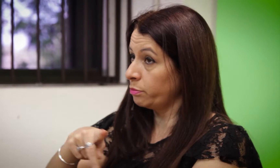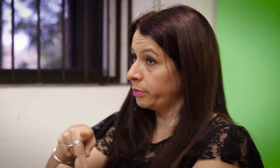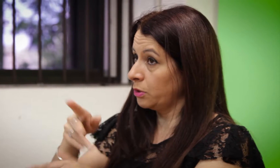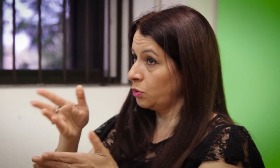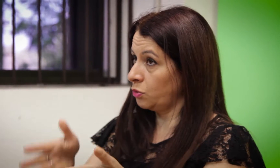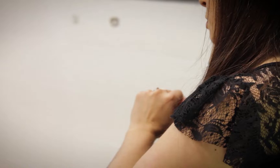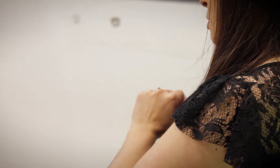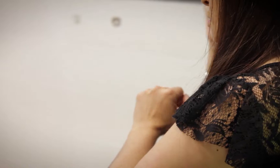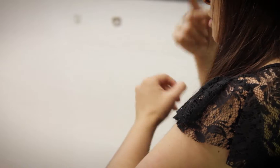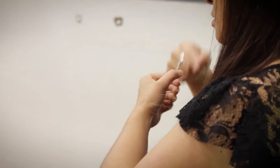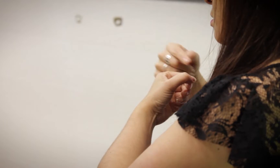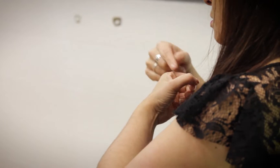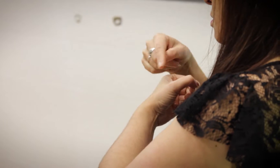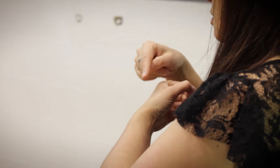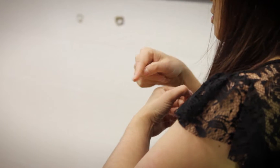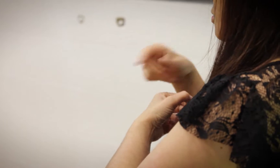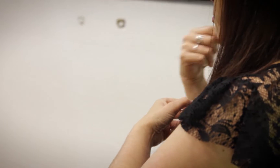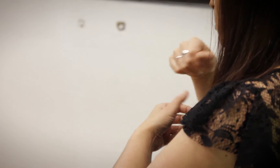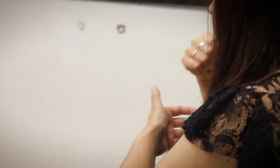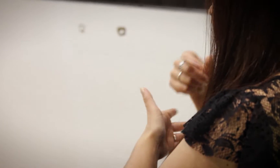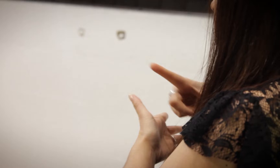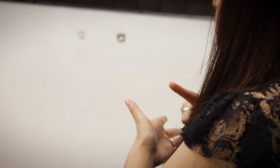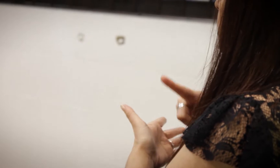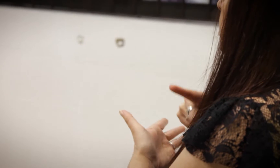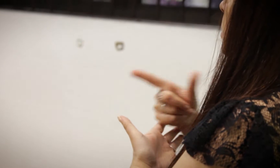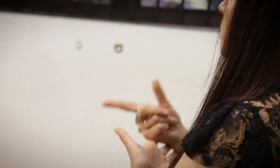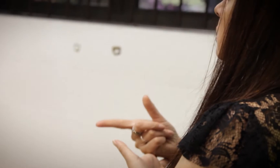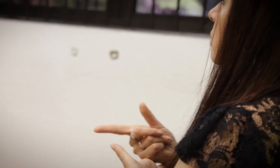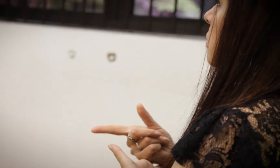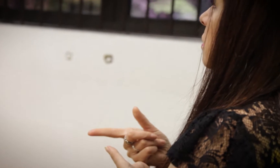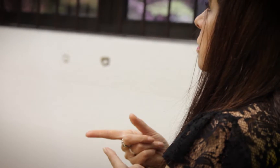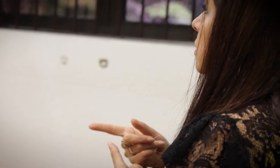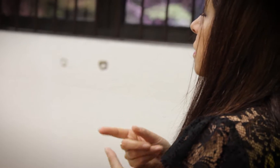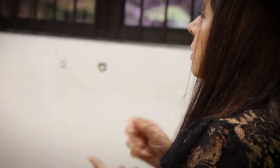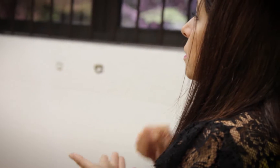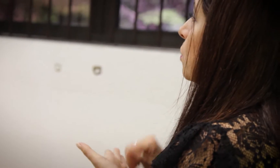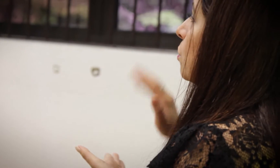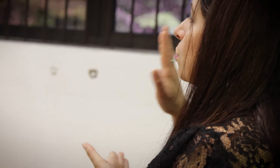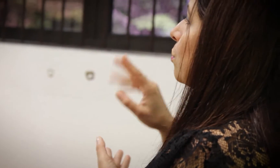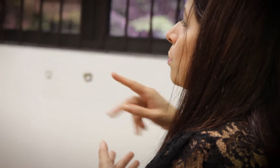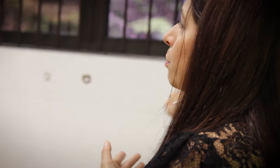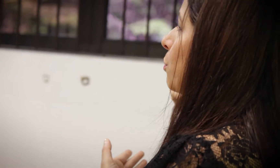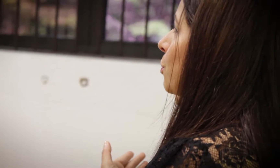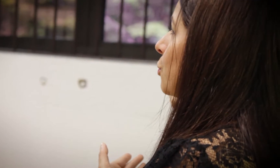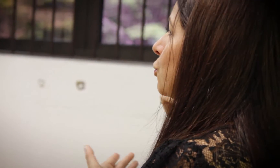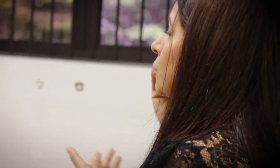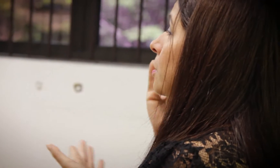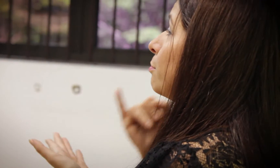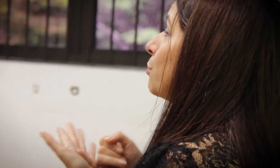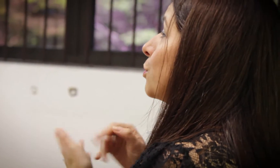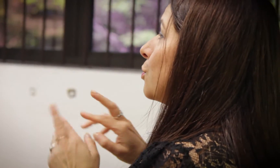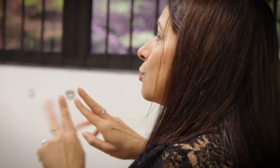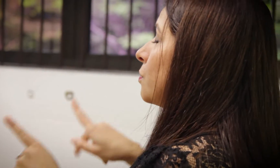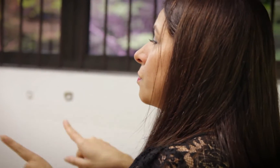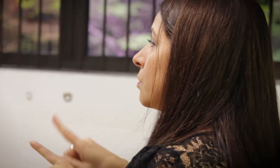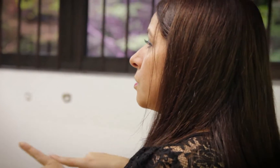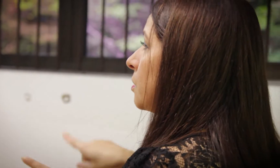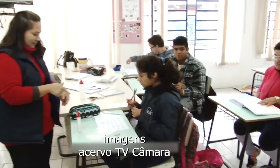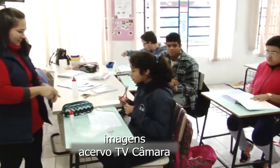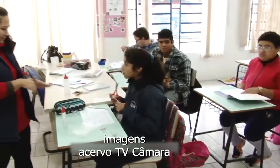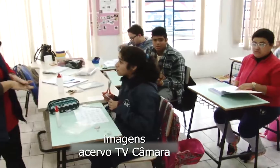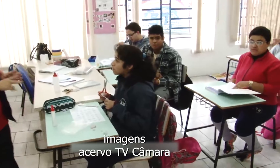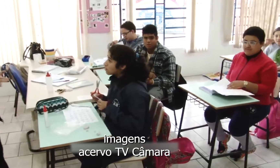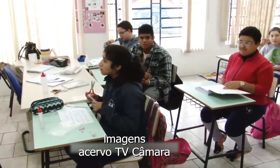motora constitui uma forma de transmissão de ideias e fatos oriundos de comunidades surdas no